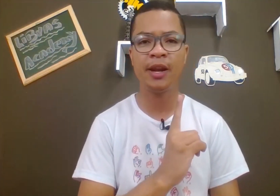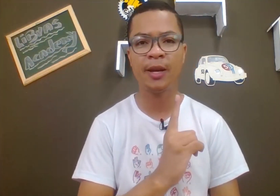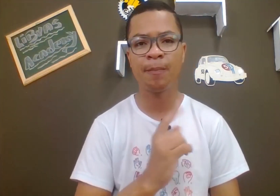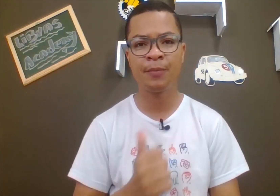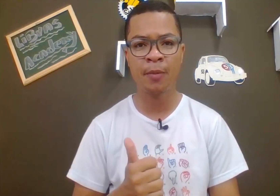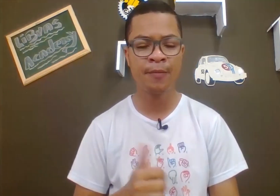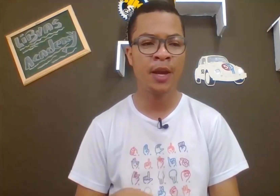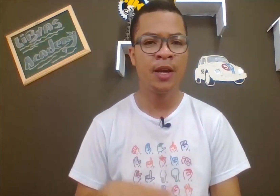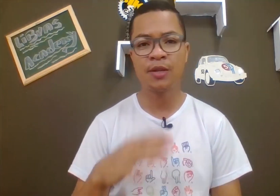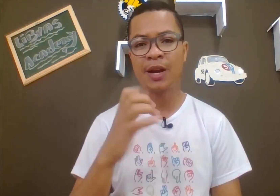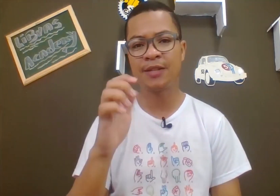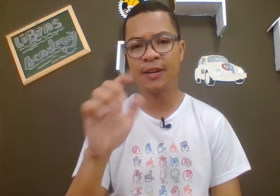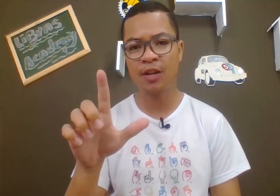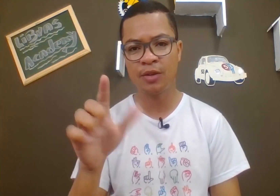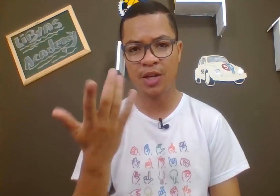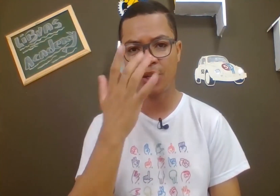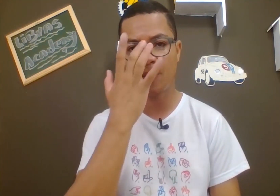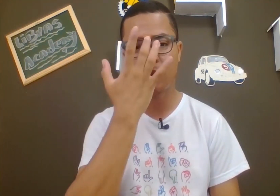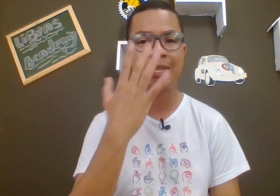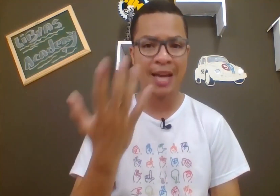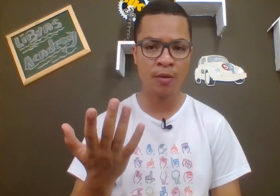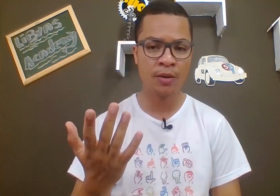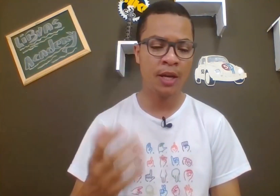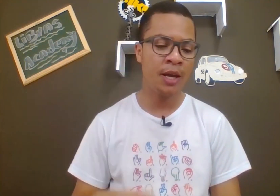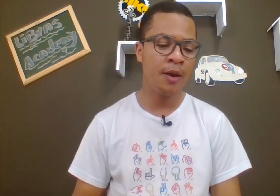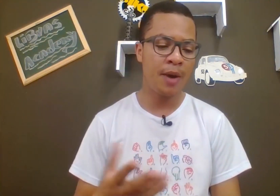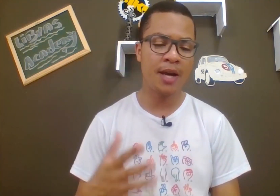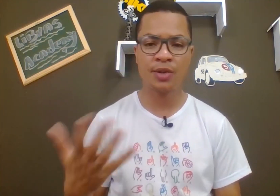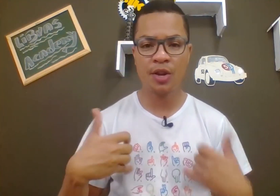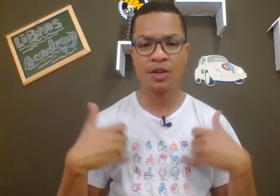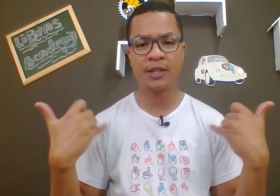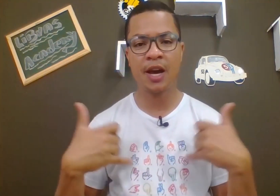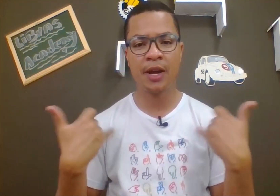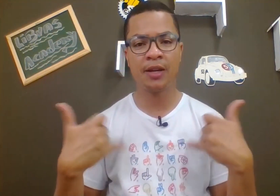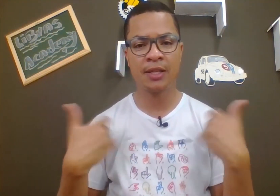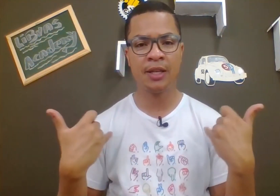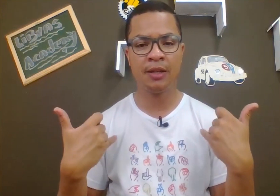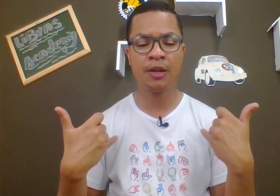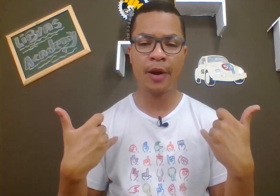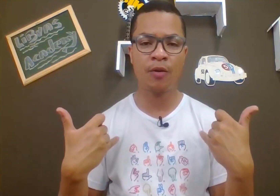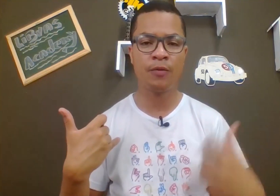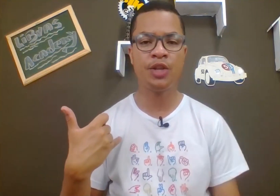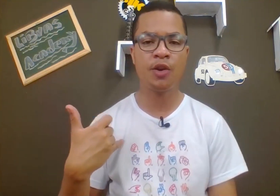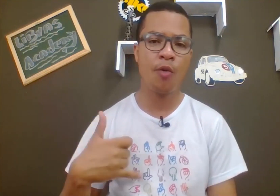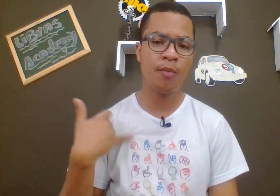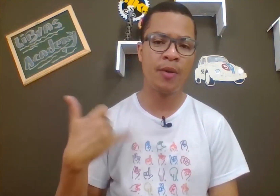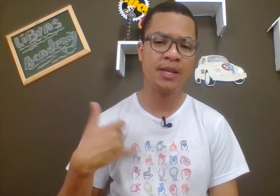velhinha, tá bom? Isso é um classificador, tá, gente? Não é um sinal. Mas o sinal de aniversário é assim. Então, para não confundir com a mão, a